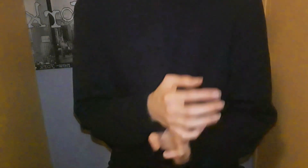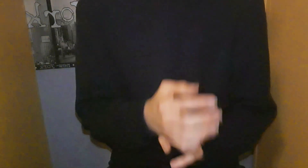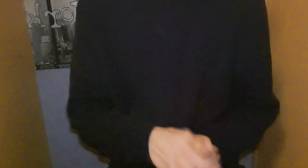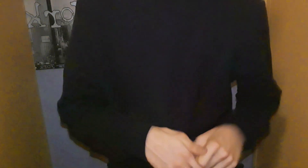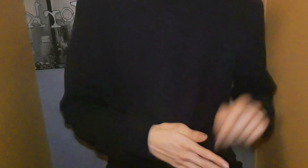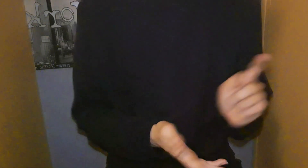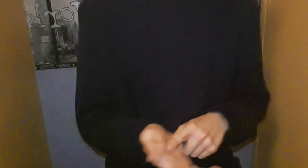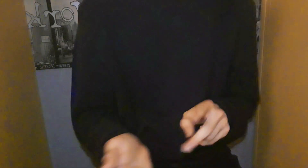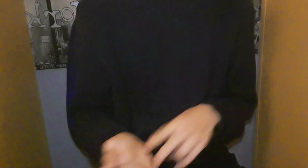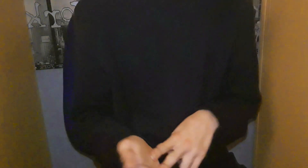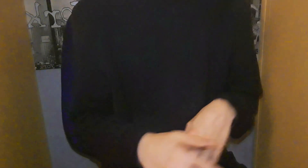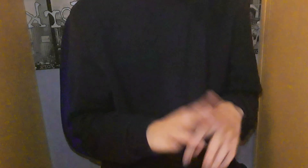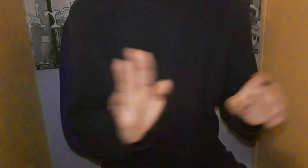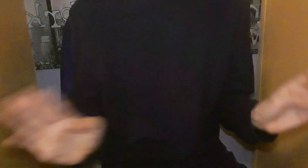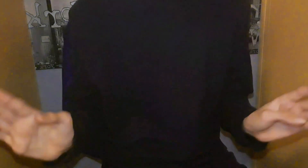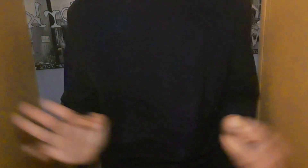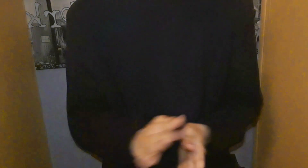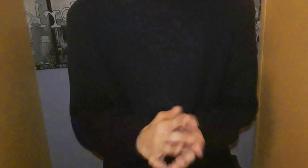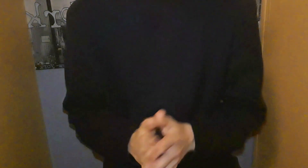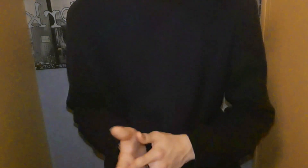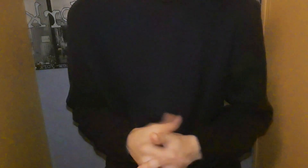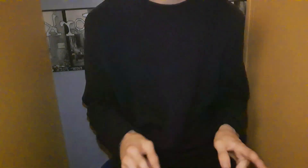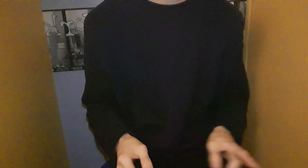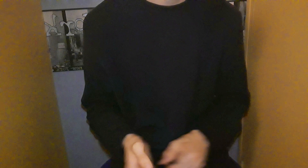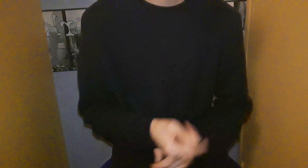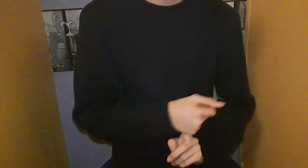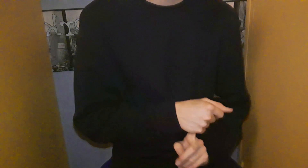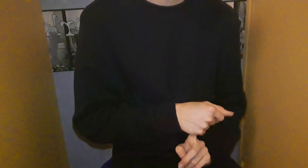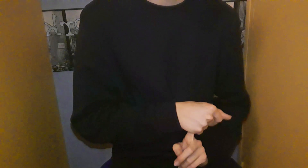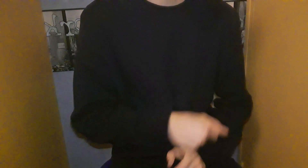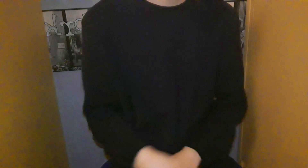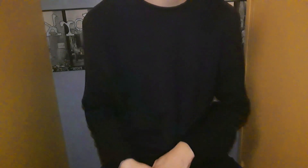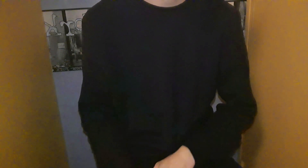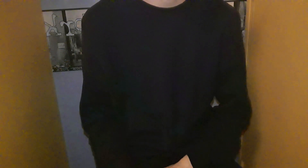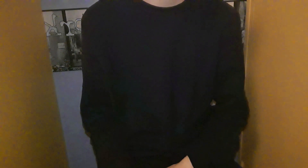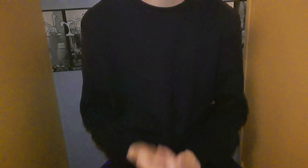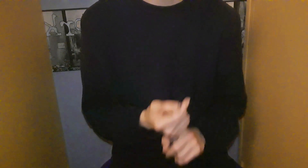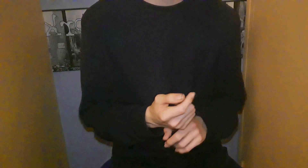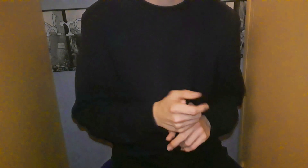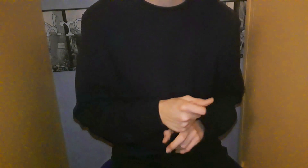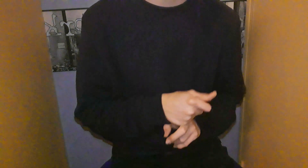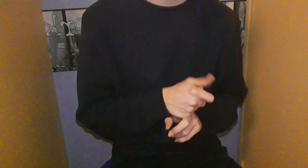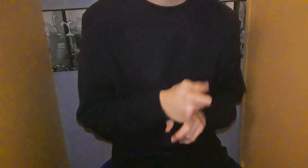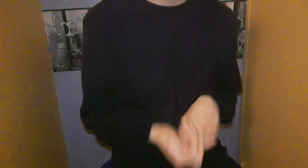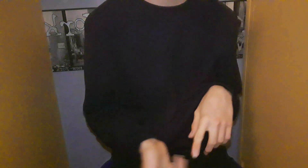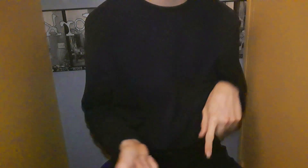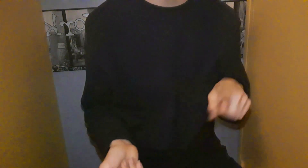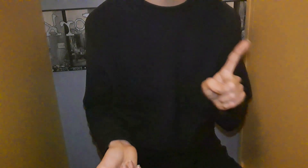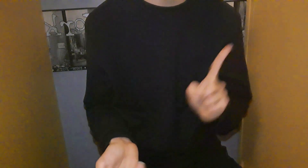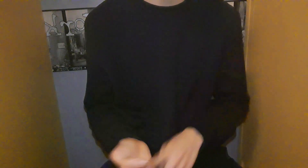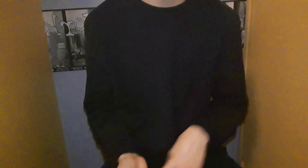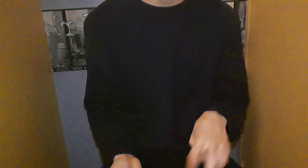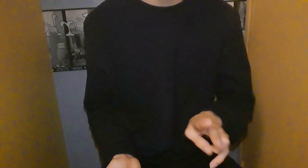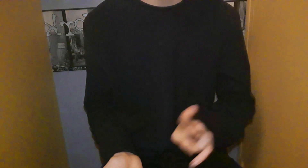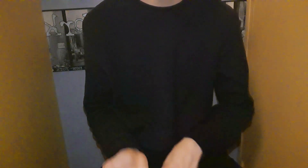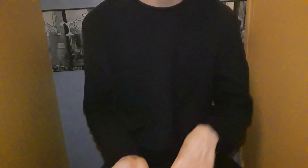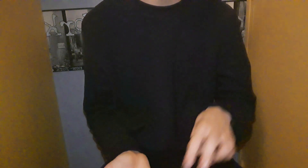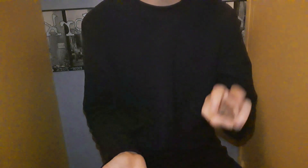Alors ça genre La danse et le chant Mais oui C'est vrai Du coup voilà Par exemple Je regarde beaucoup D'émissions musicales Du type Star Academy The Voice